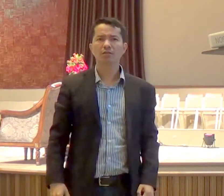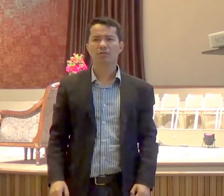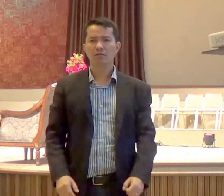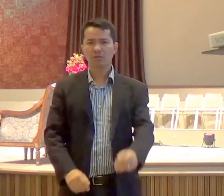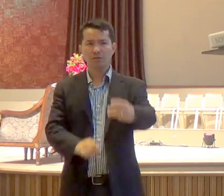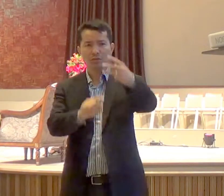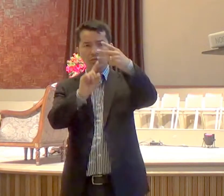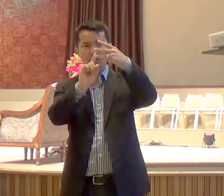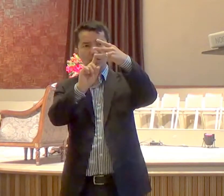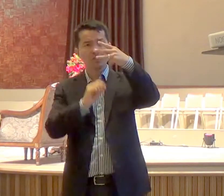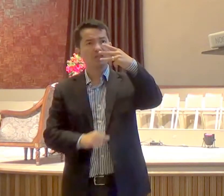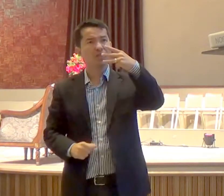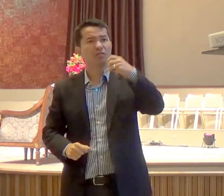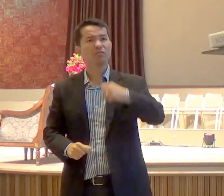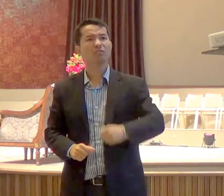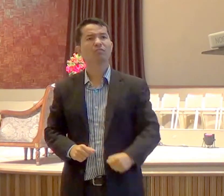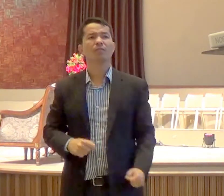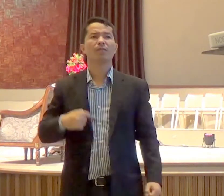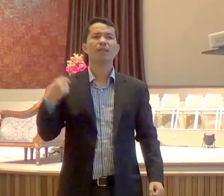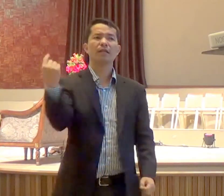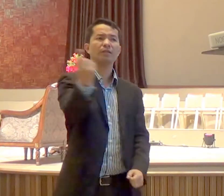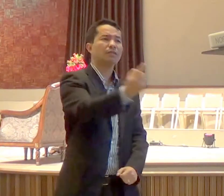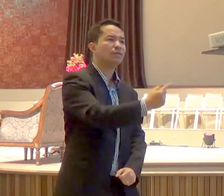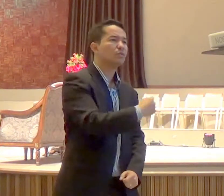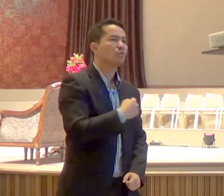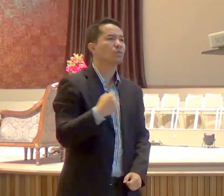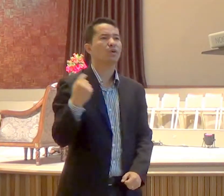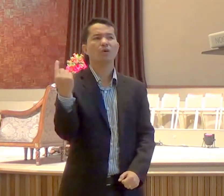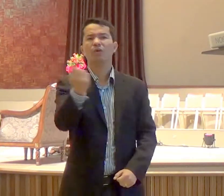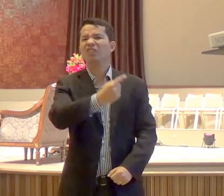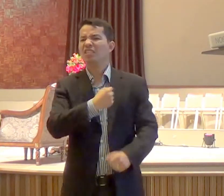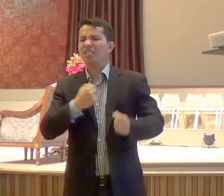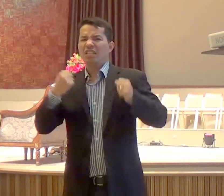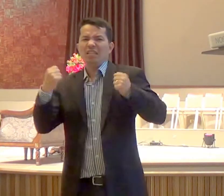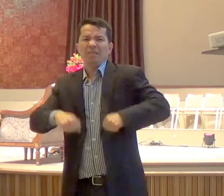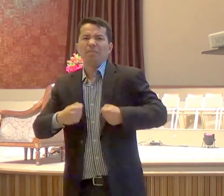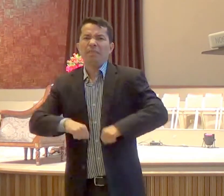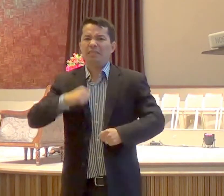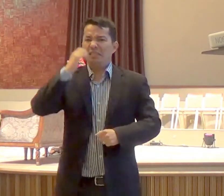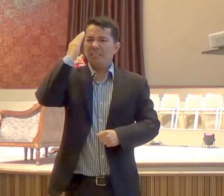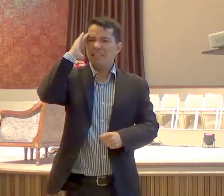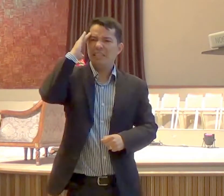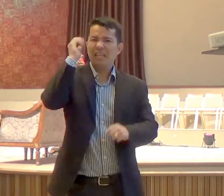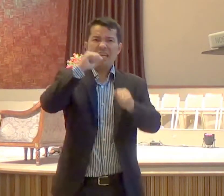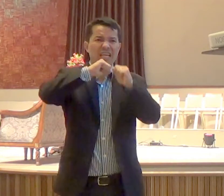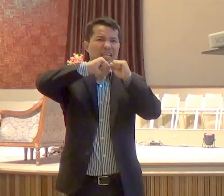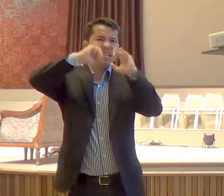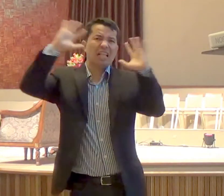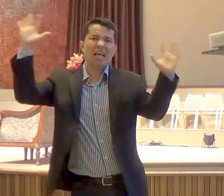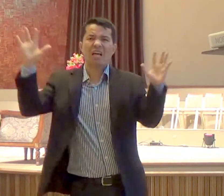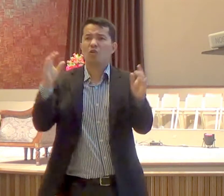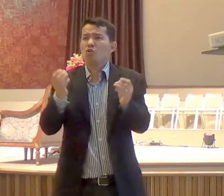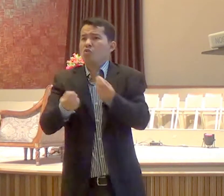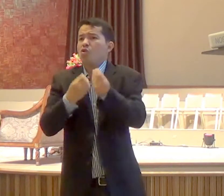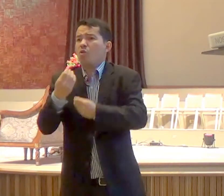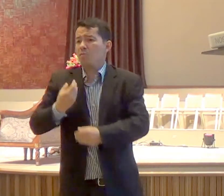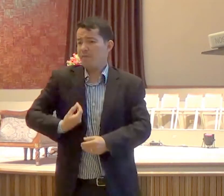é preciso que voltemos para o entendimento de uma vida plena nas manifestações de Deus, versículo 17